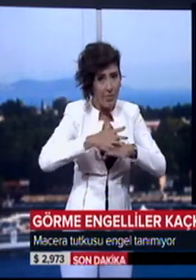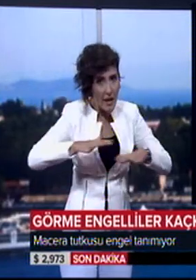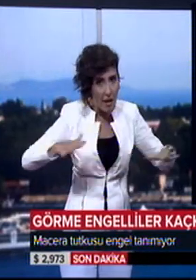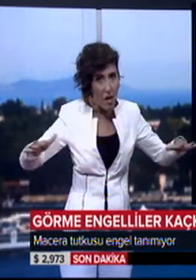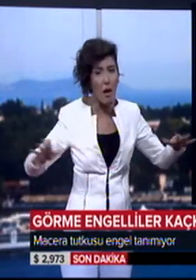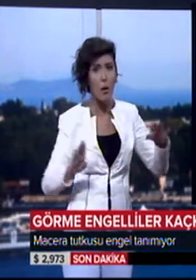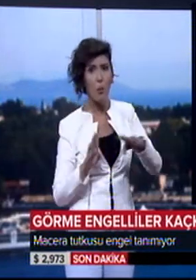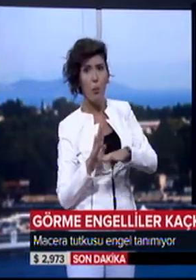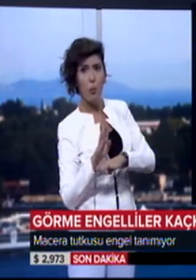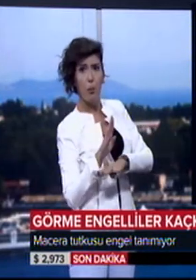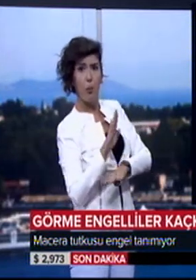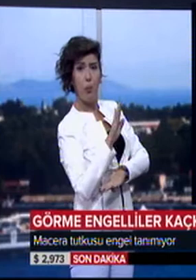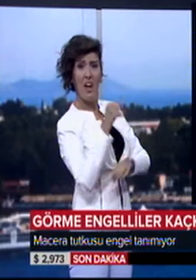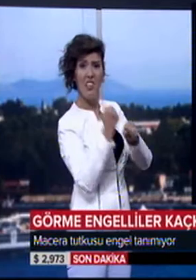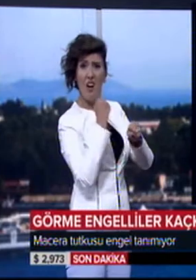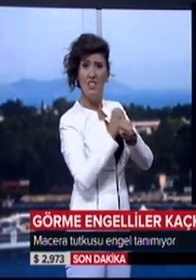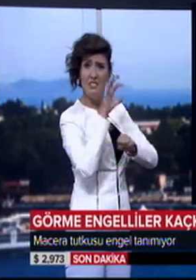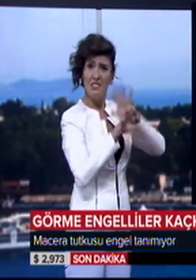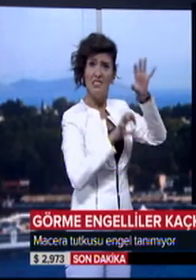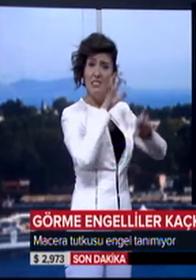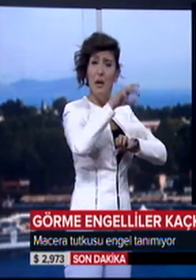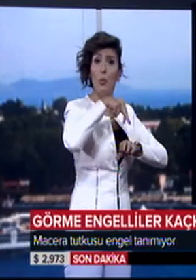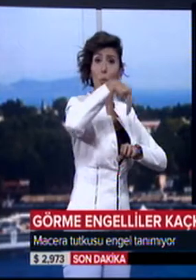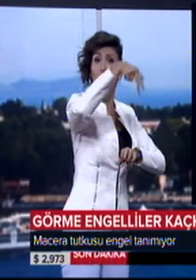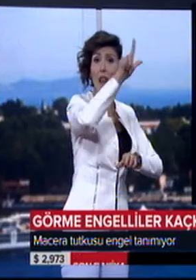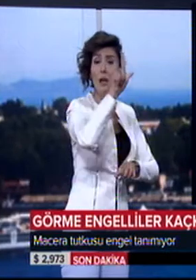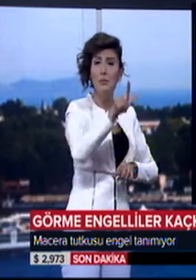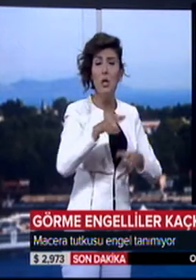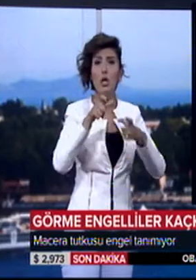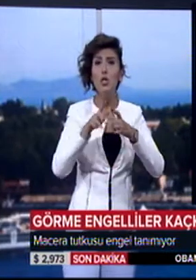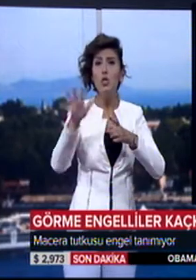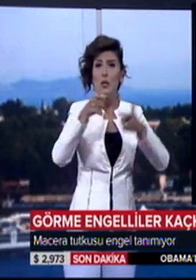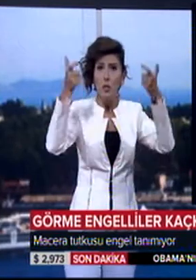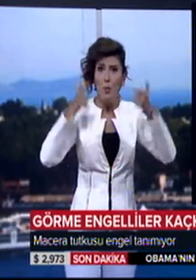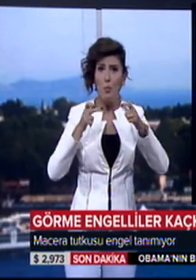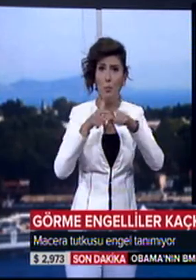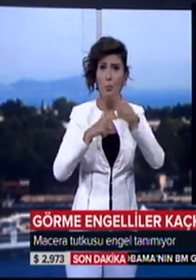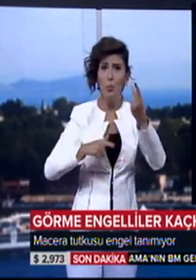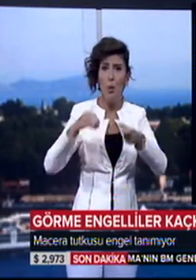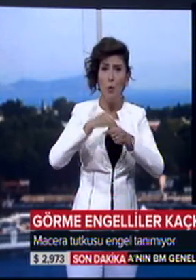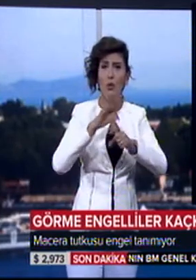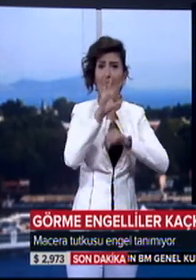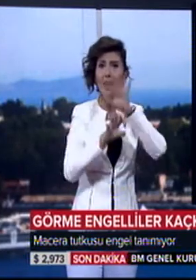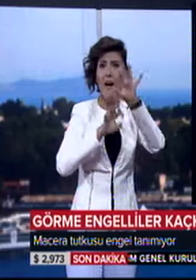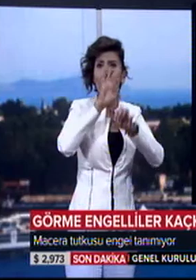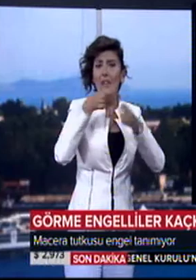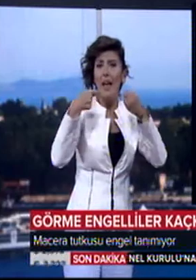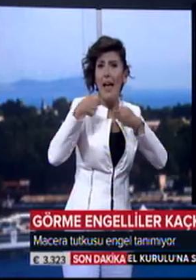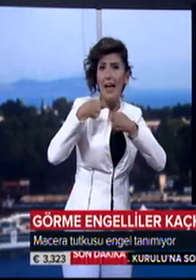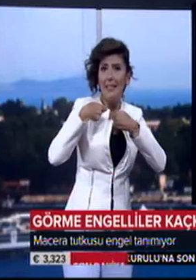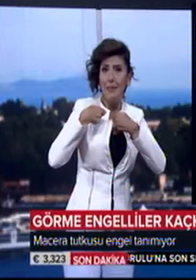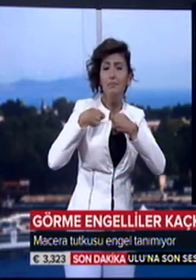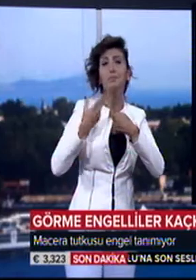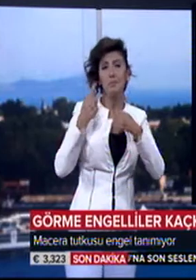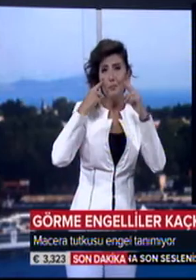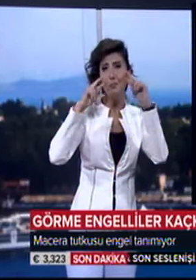yokuşlar ve taşlı patikaları yürüyerek geçmek gerekiyor. Sosyal sorumluluk projesi kapsamında dağcılık eğitimi verilen bir grup görme